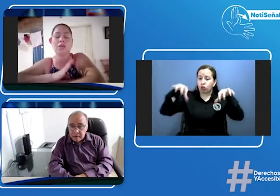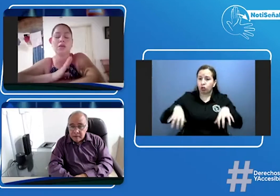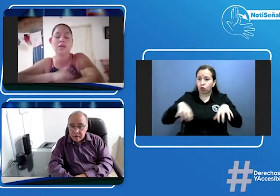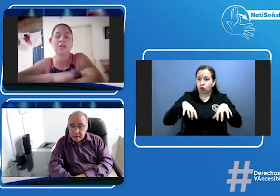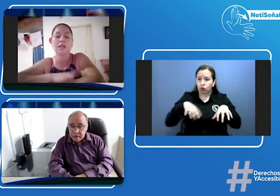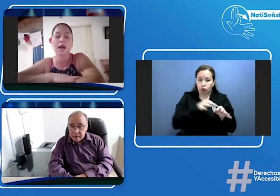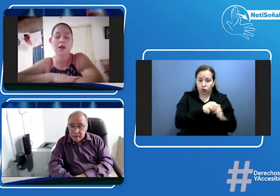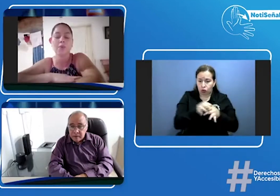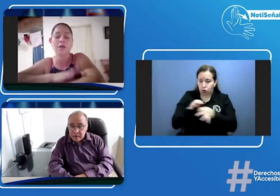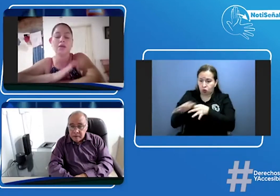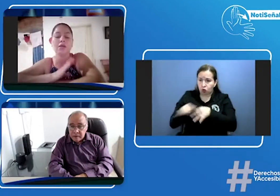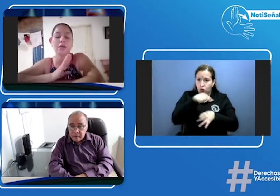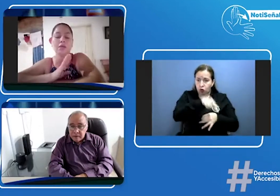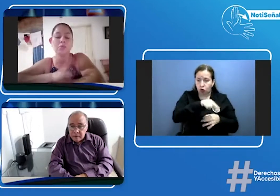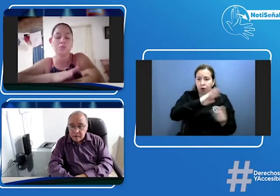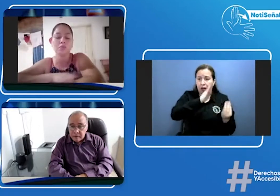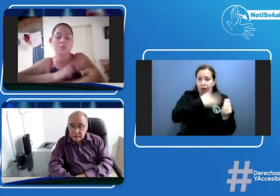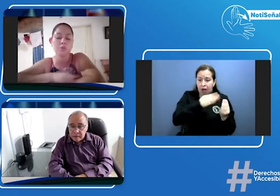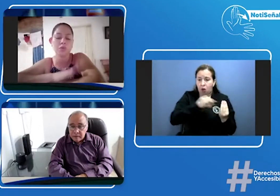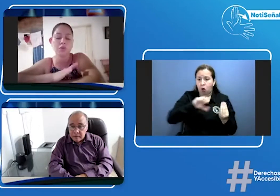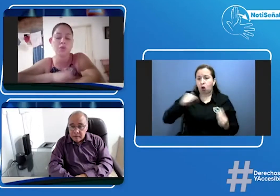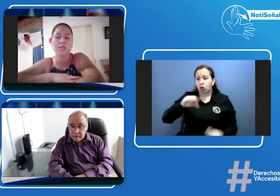aquí de la Jagua y en el municipio de Codasi